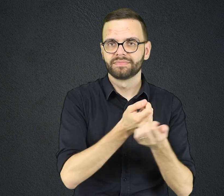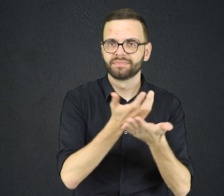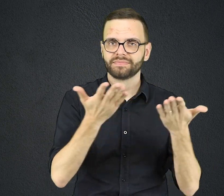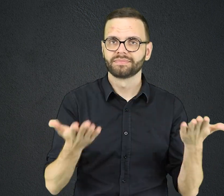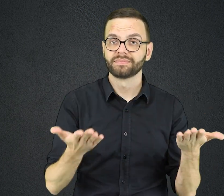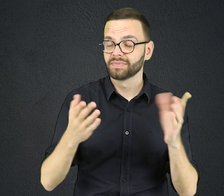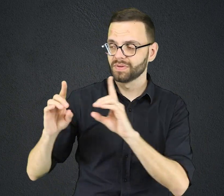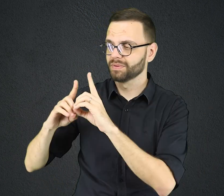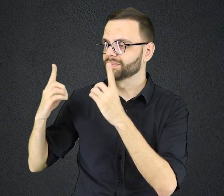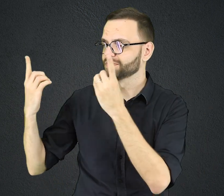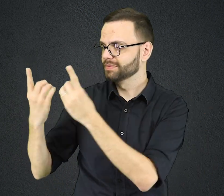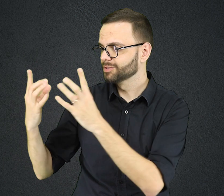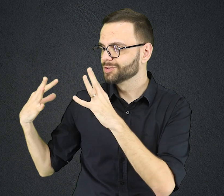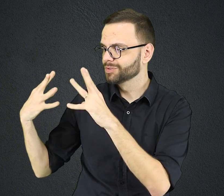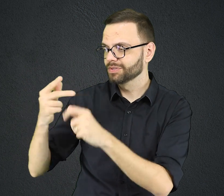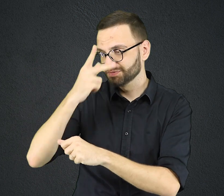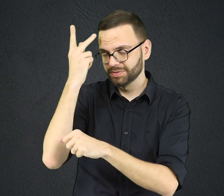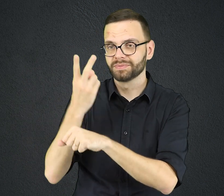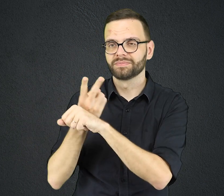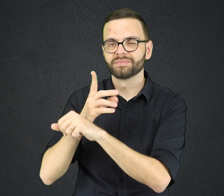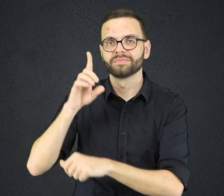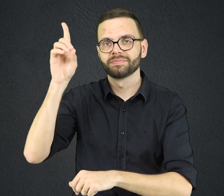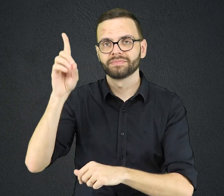Diário, o devocional de todos os que buscam a Deus.